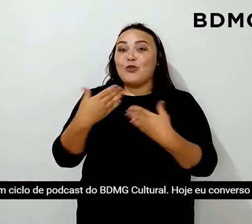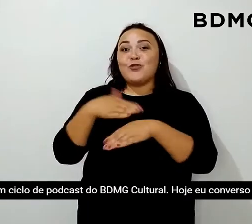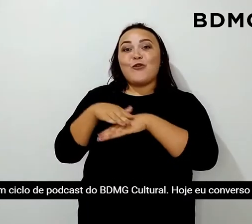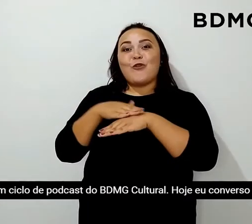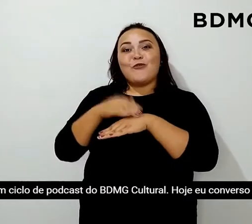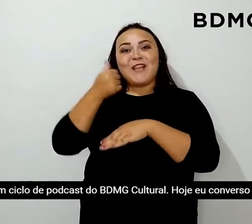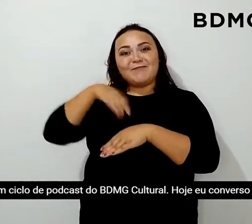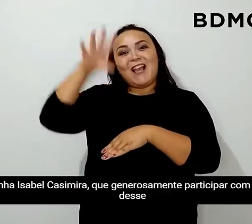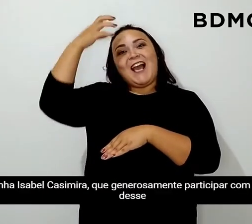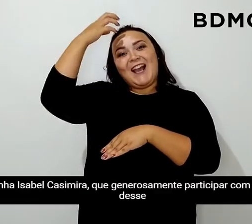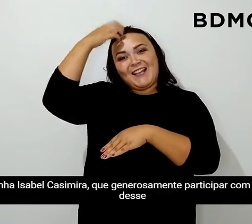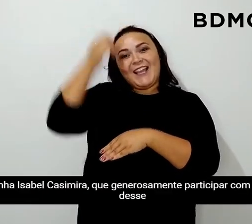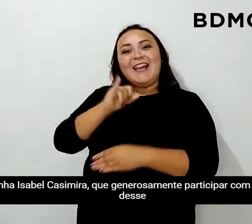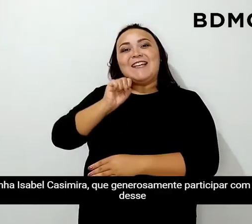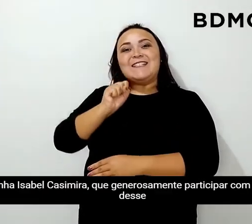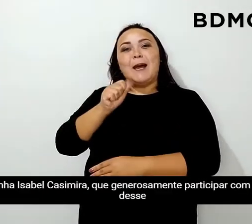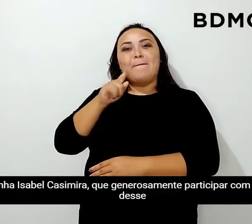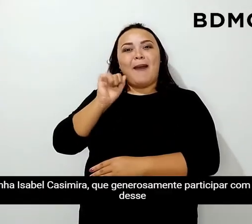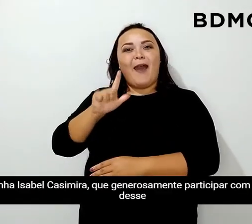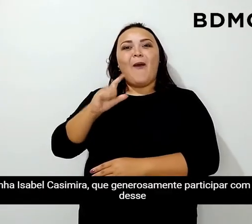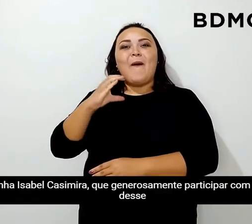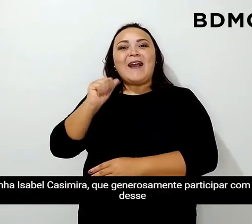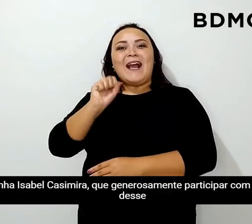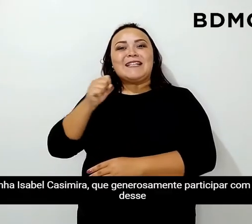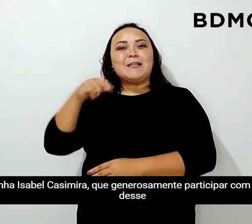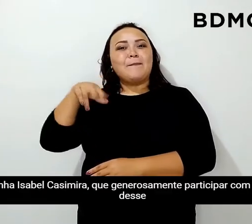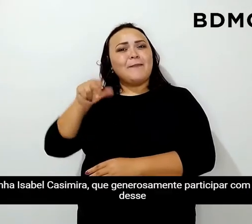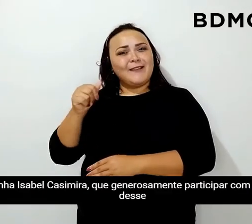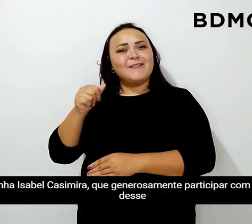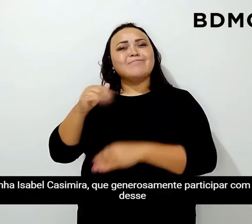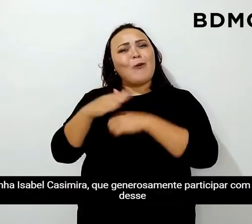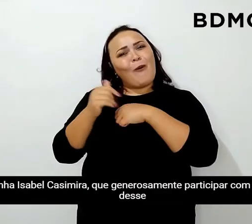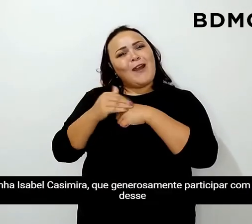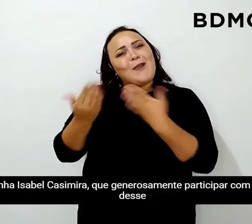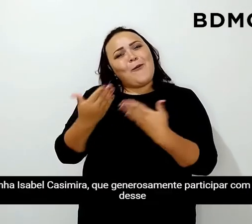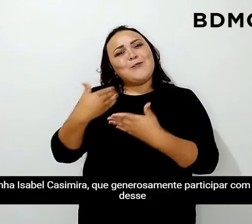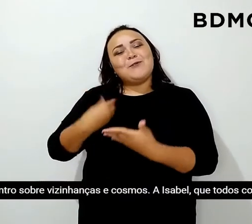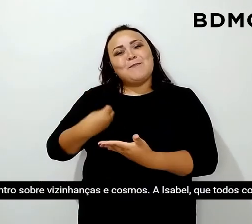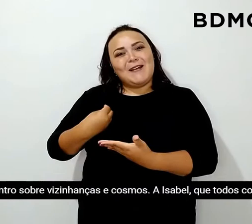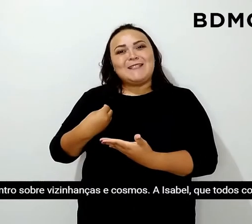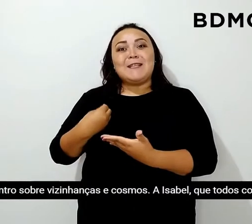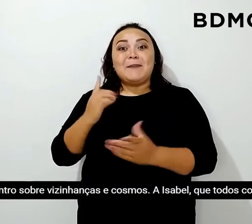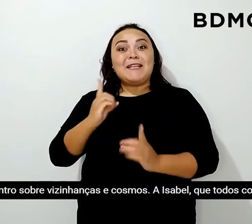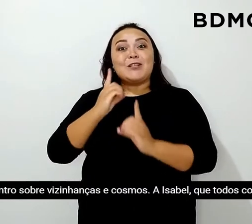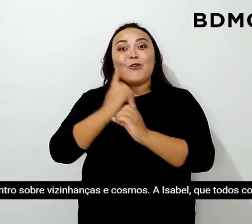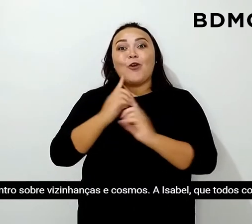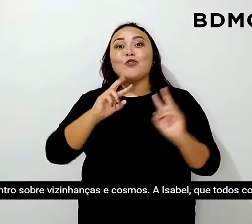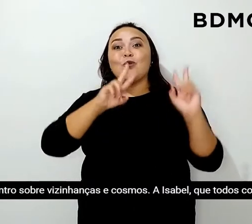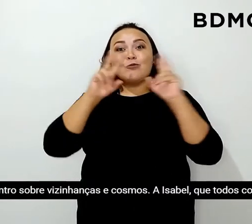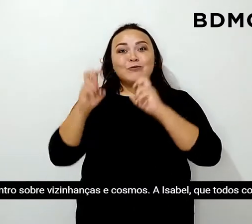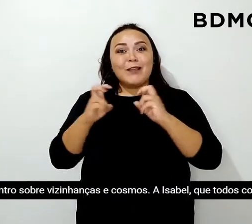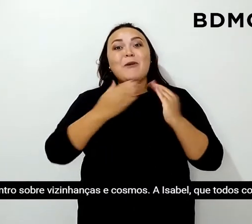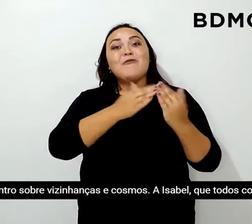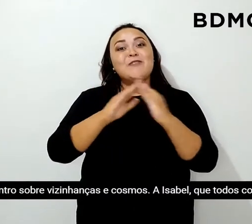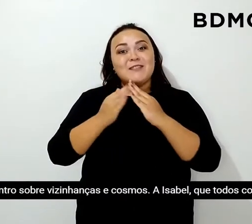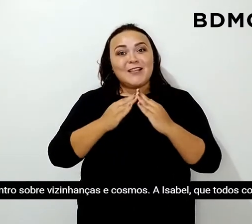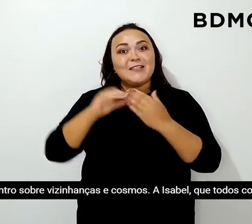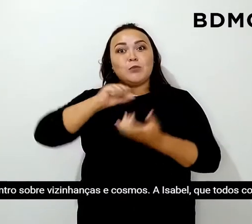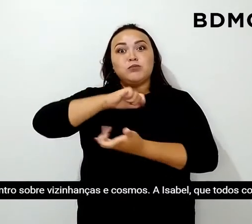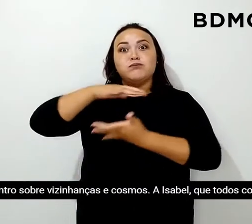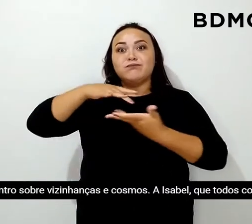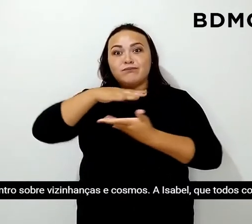Hoje eu converso com a Rainha Isabel Cassimira, que generosamente participa com a gente desse encontro sobre vizinhanças e cosmos.